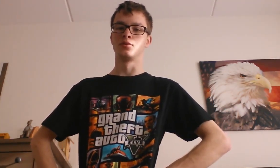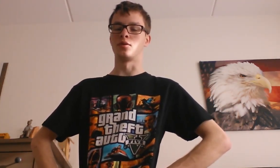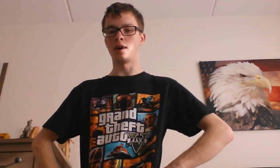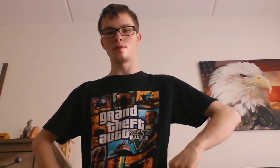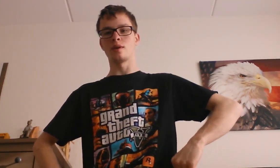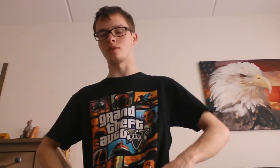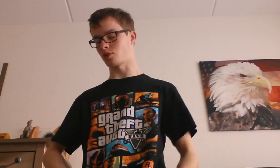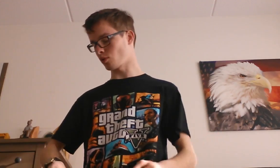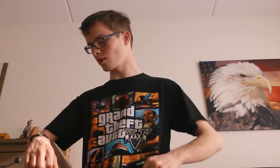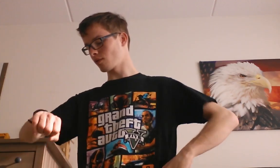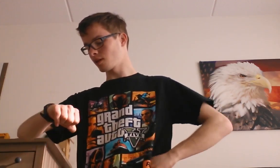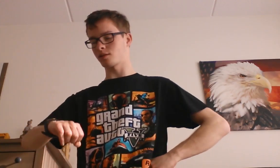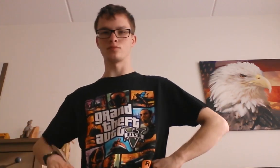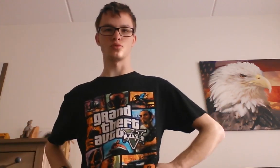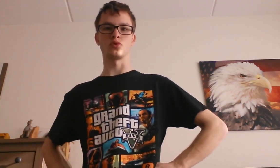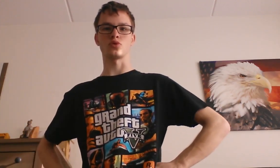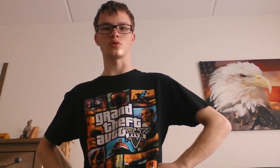Nou, wel. Zo ook aan de werk. Dus.